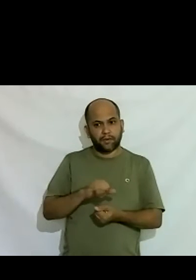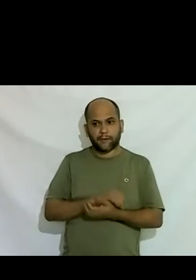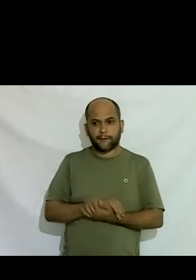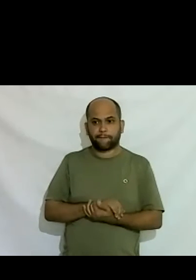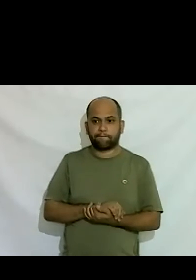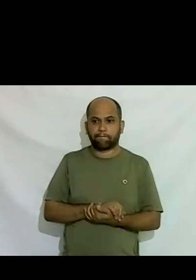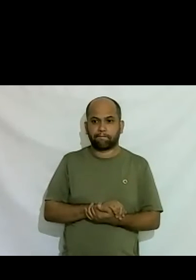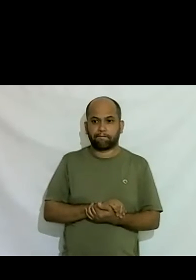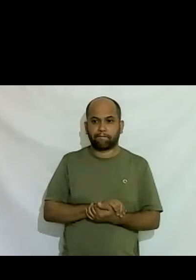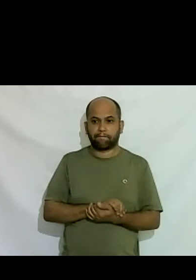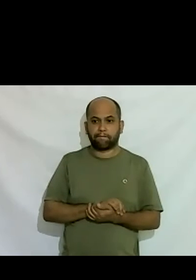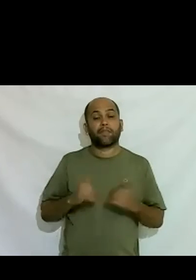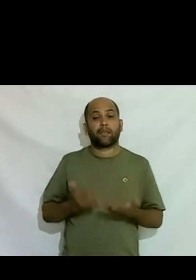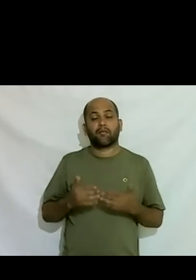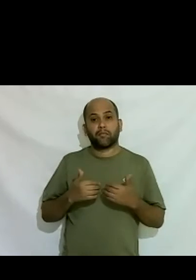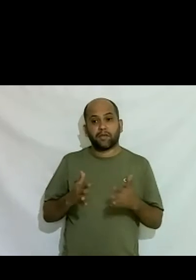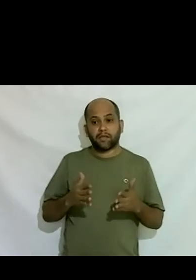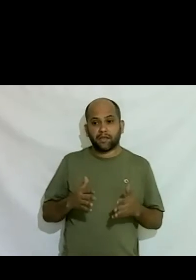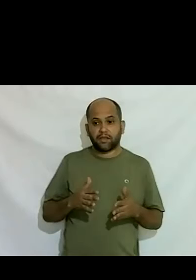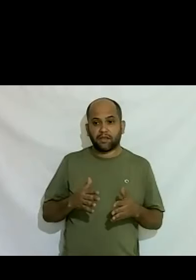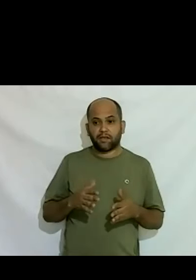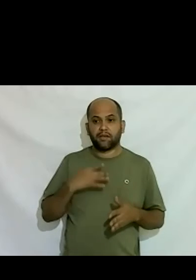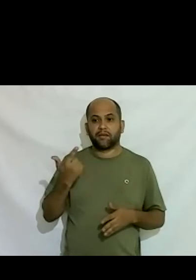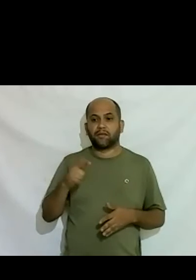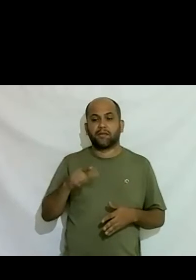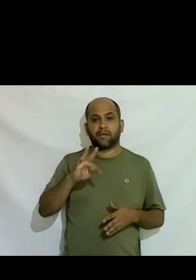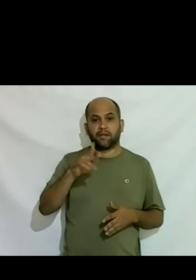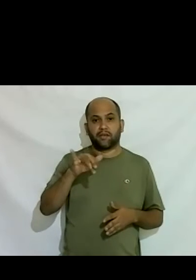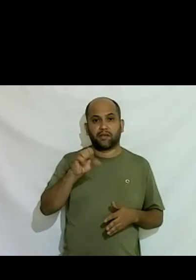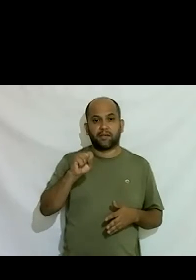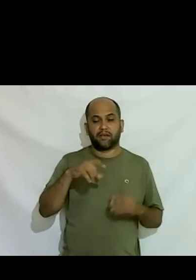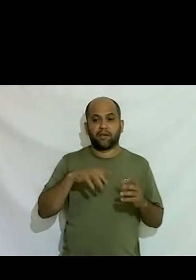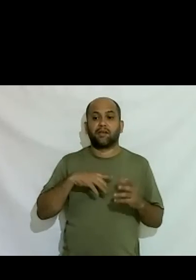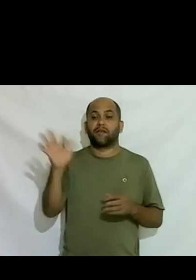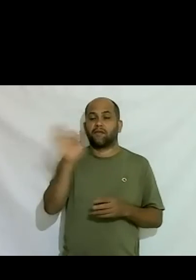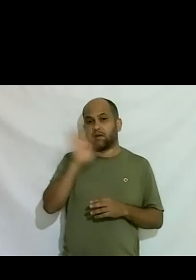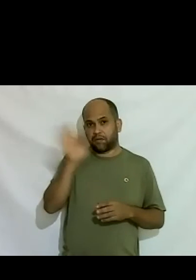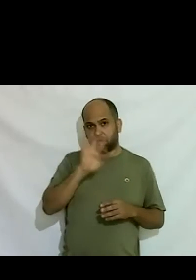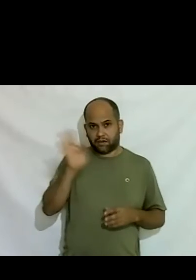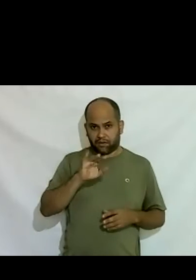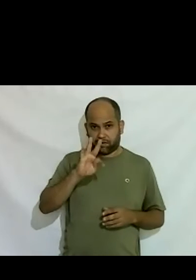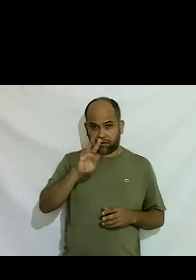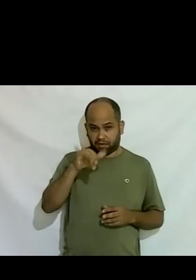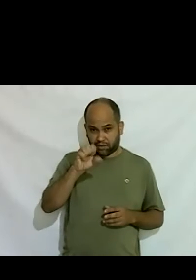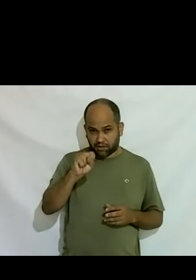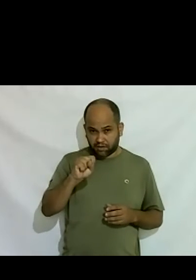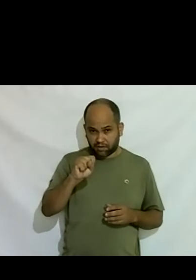quando eu comecei em 2007 não havia trans universidade não havia trans é